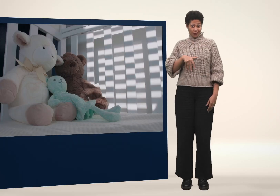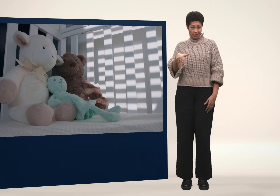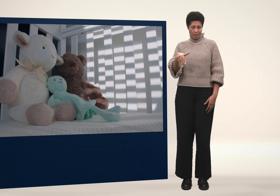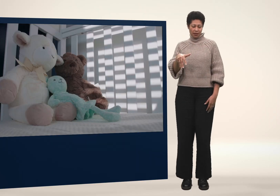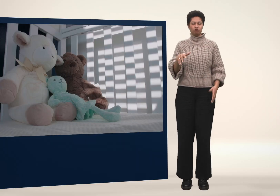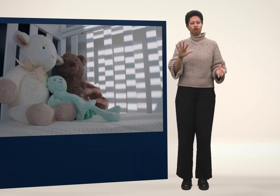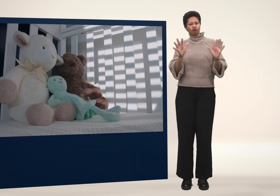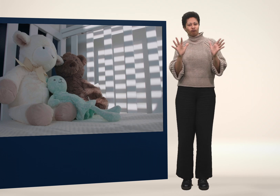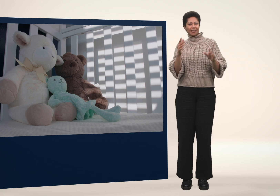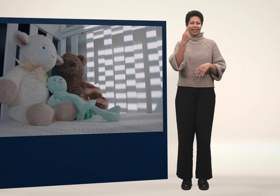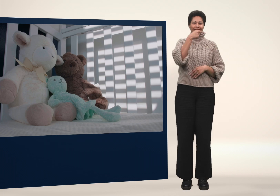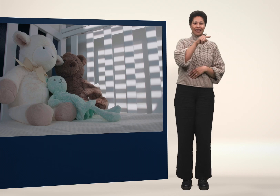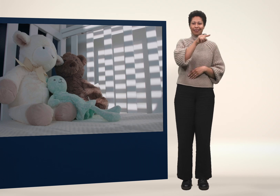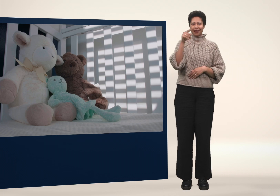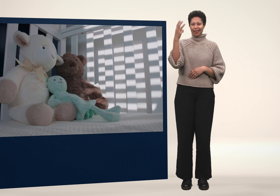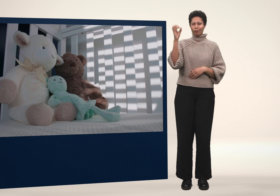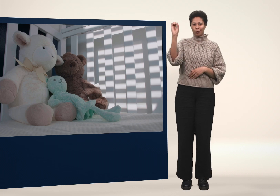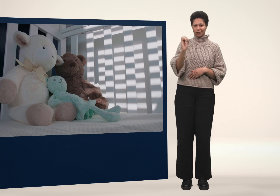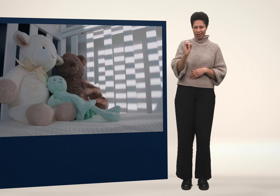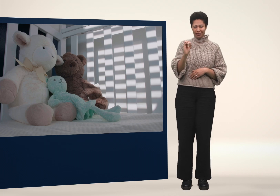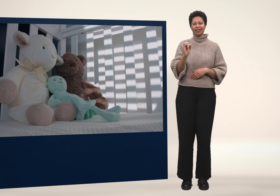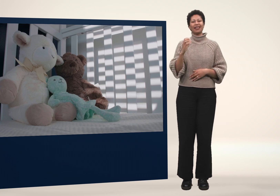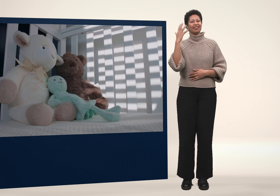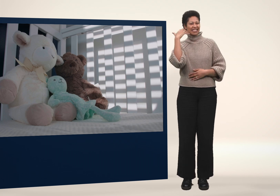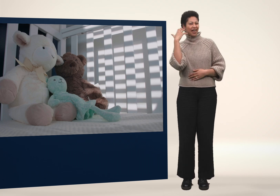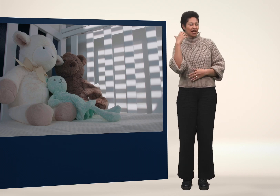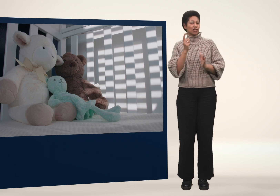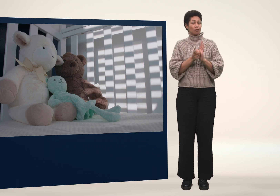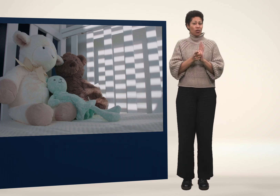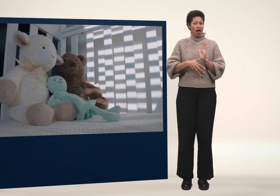Mellom 10 og 30 prosent av alle svangerskap ender med spontanabort.